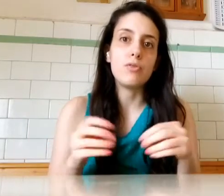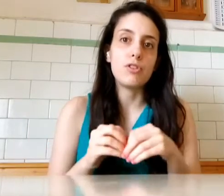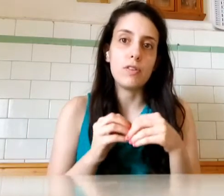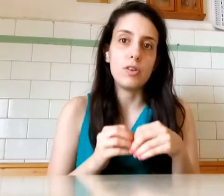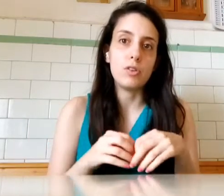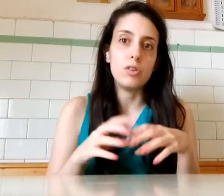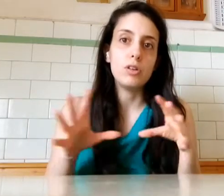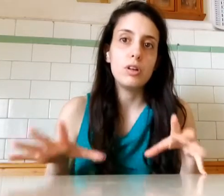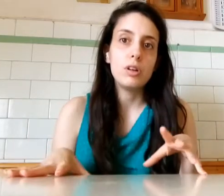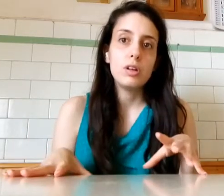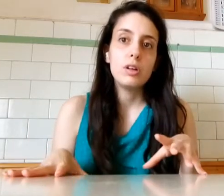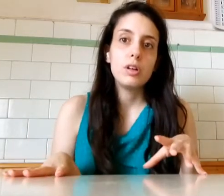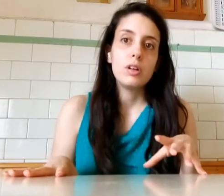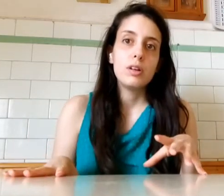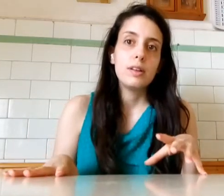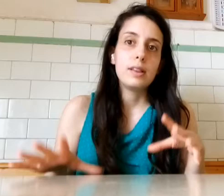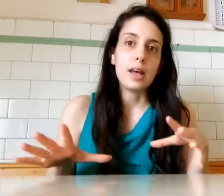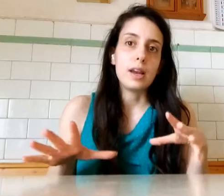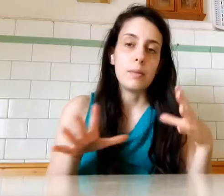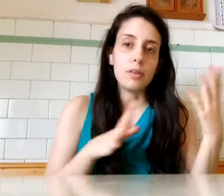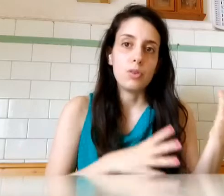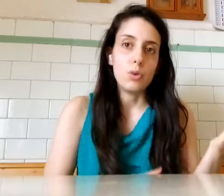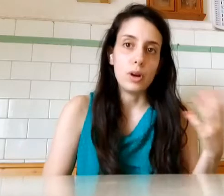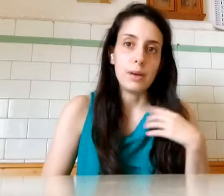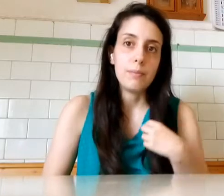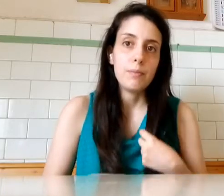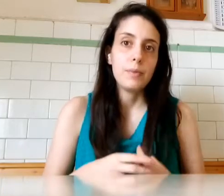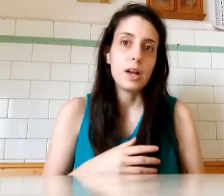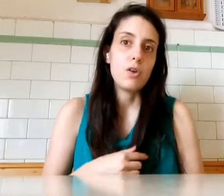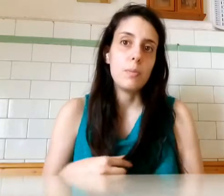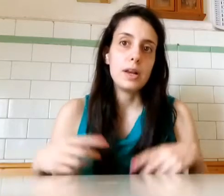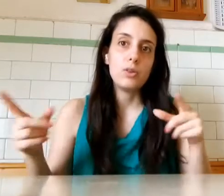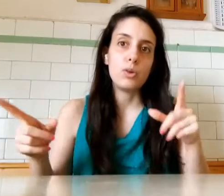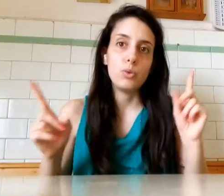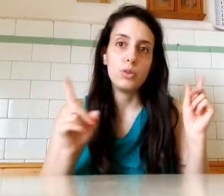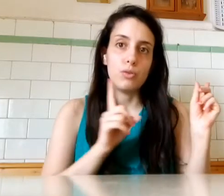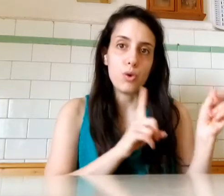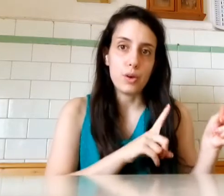facevano Stare le persone Gli accompagnatori Tutti fuori